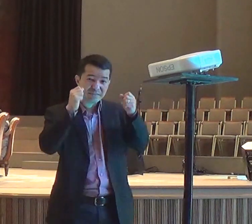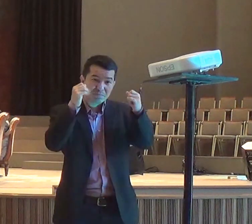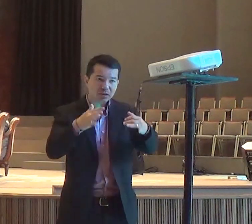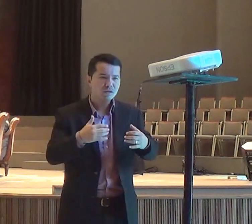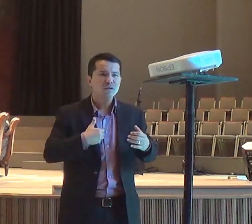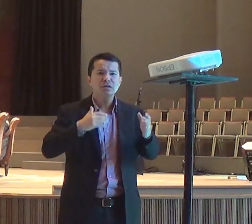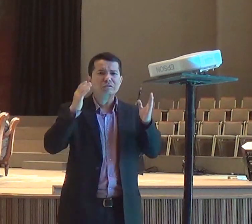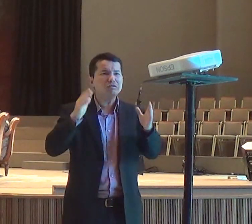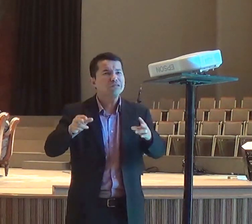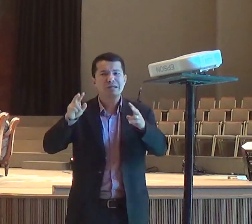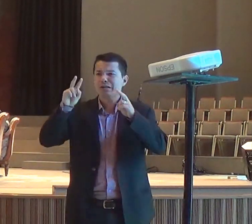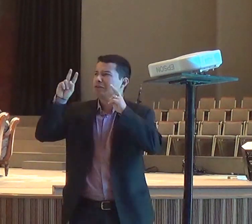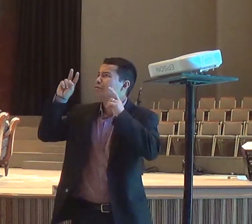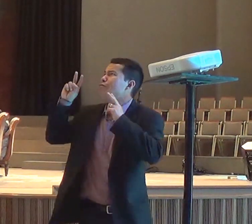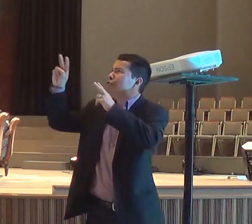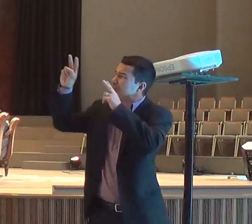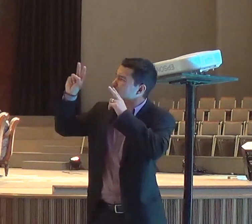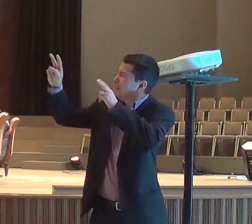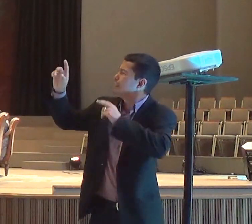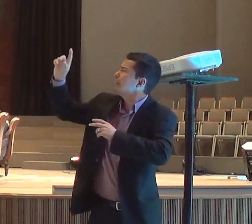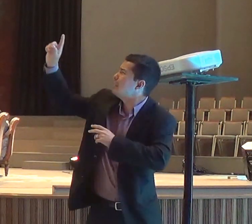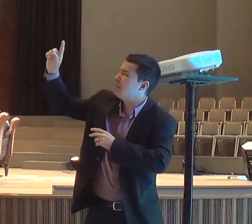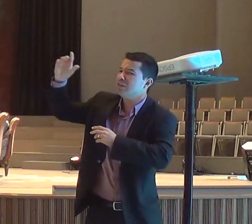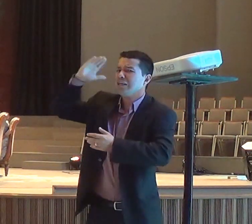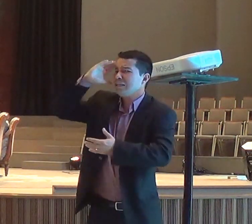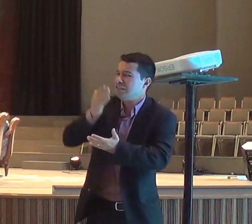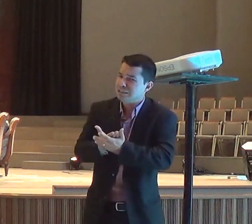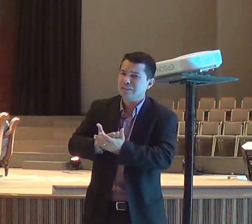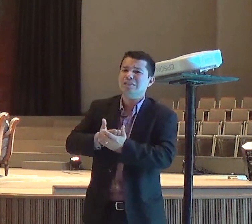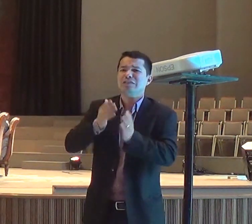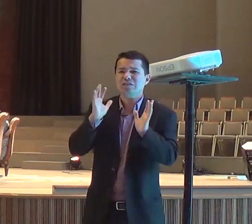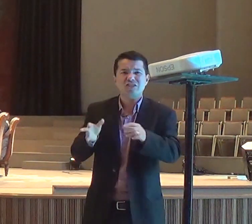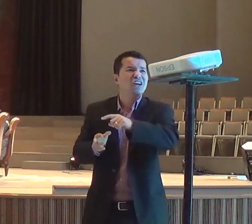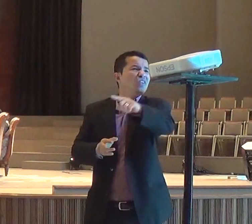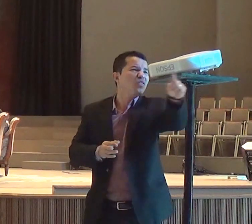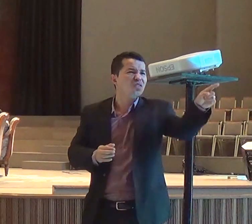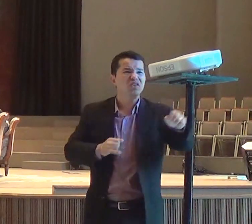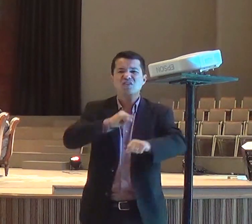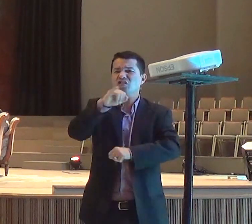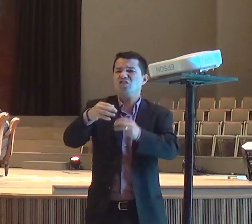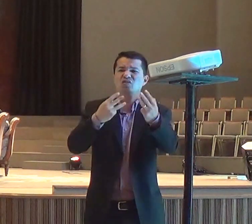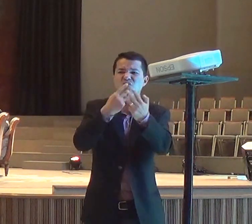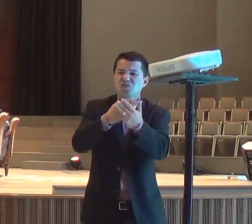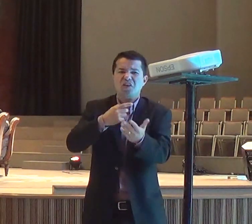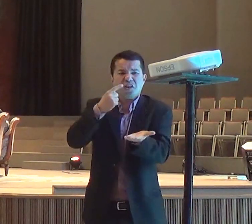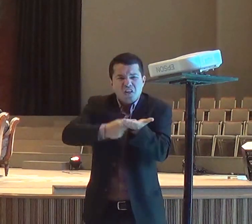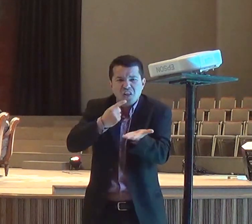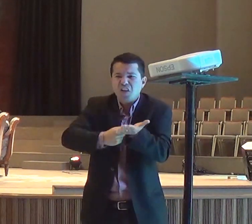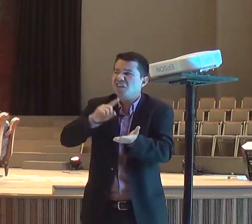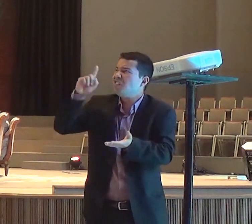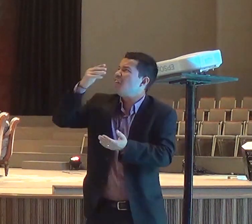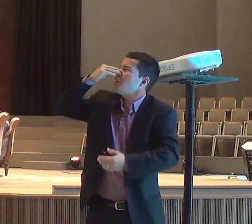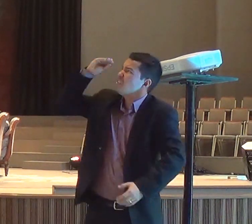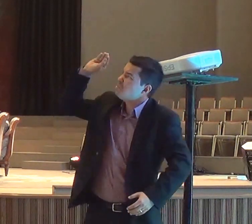o Deus, dos exércitos, os israelitas, rejeitaram, a tua aliança, quebraram, os teus altares,